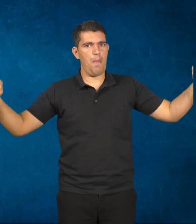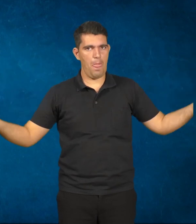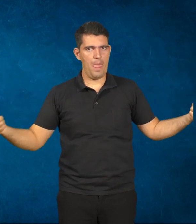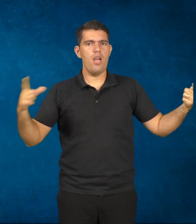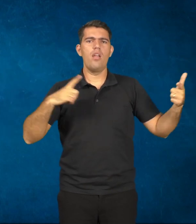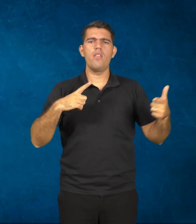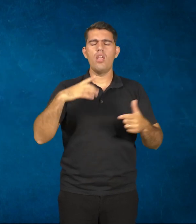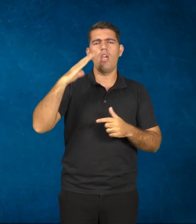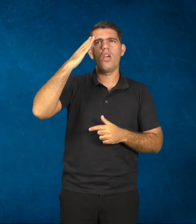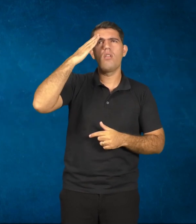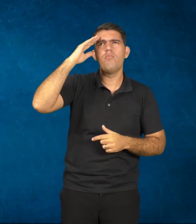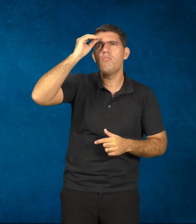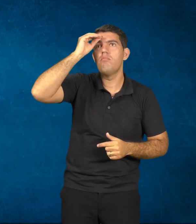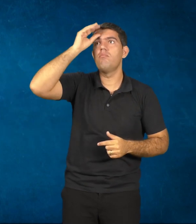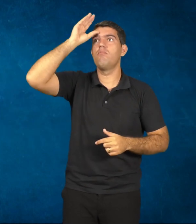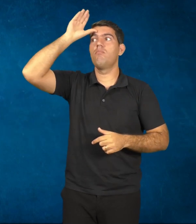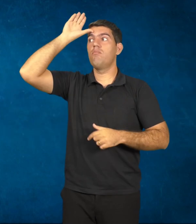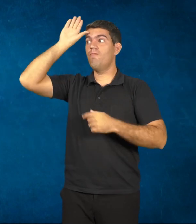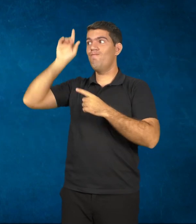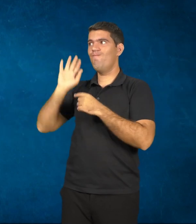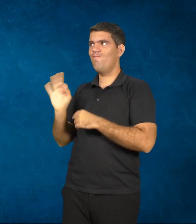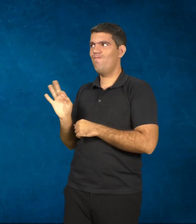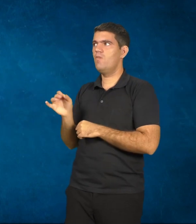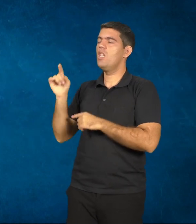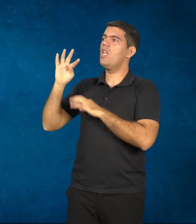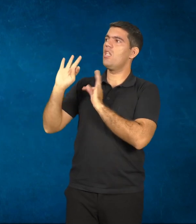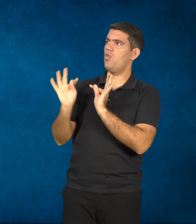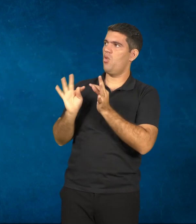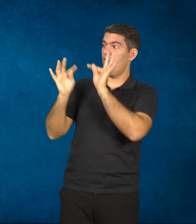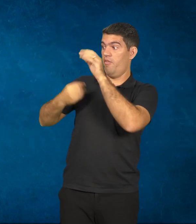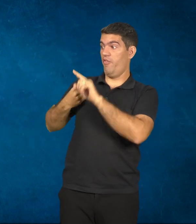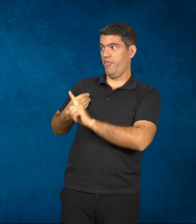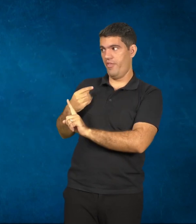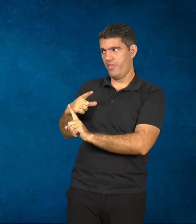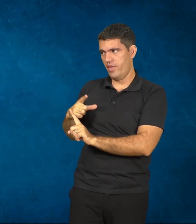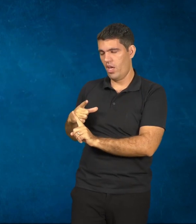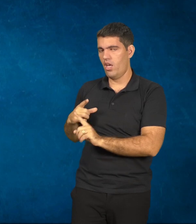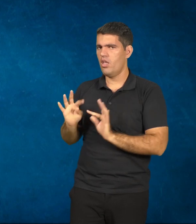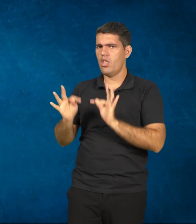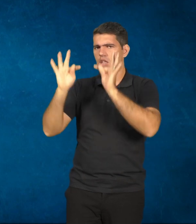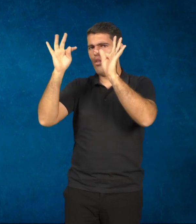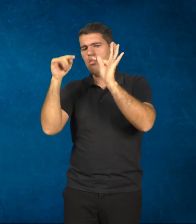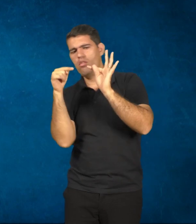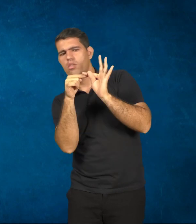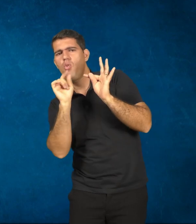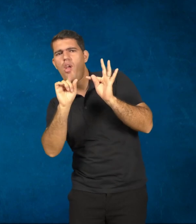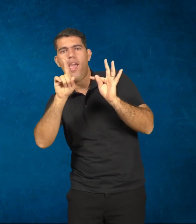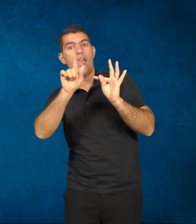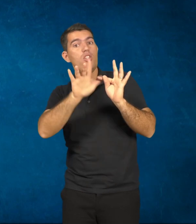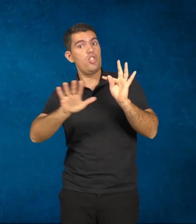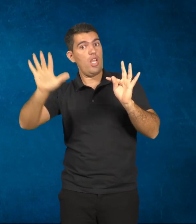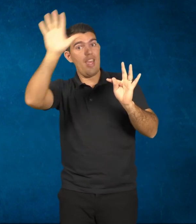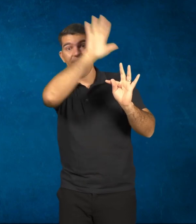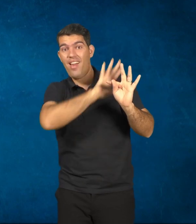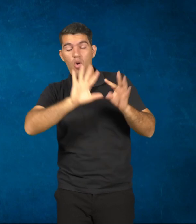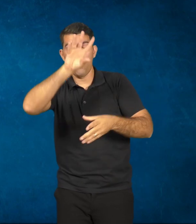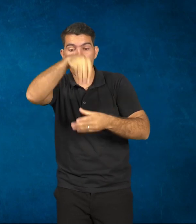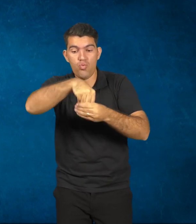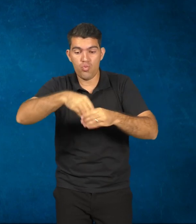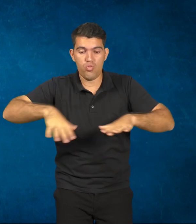uma compreensão da presença dessas diferentes tecnologias e aí tecnologia, de uma maneira geral, é tudo que está dentro da sala de